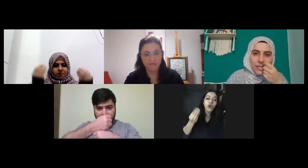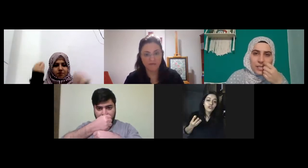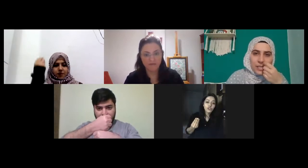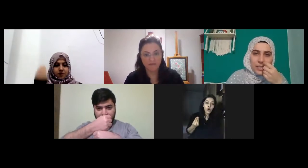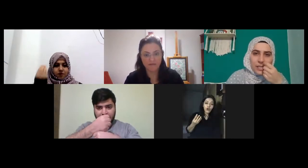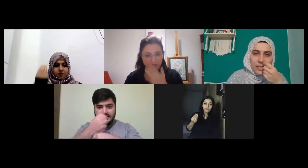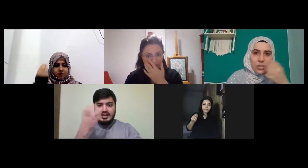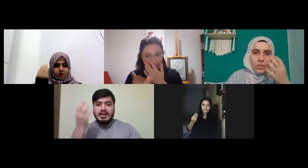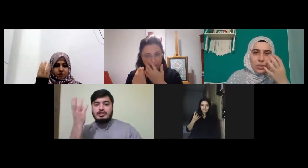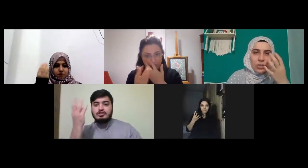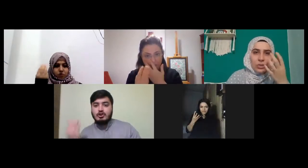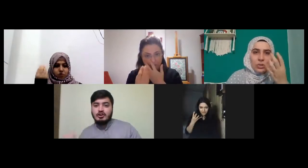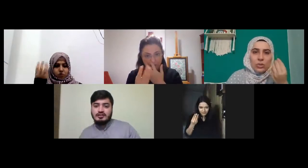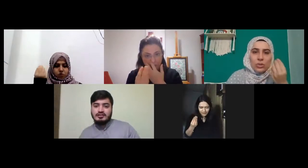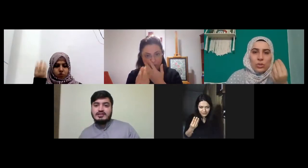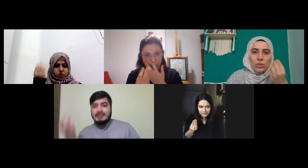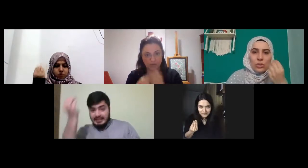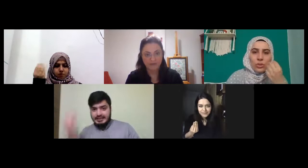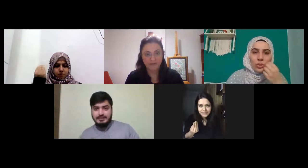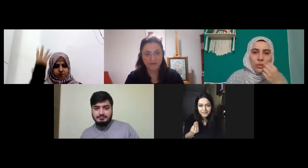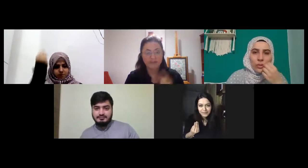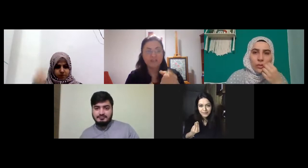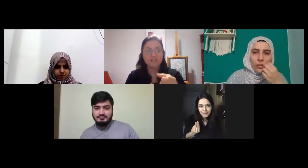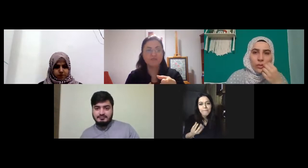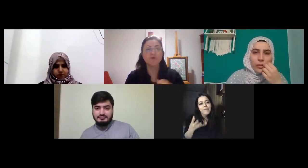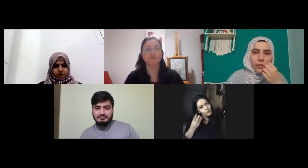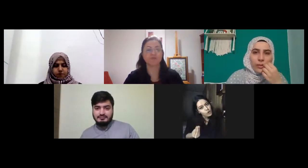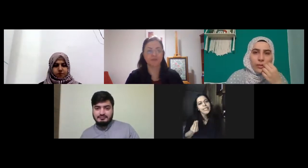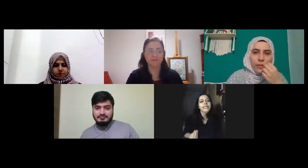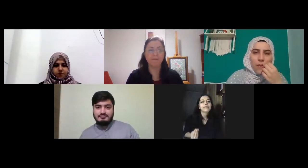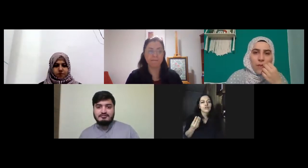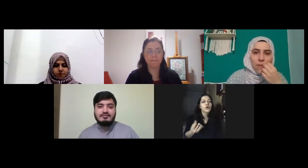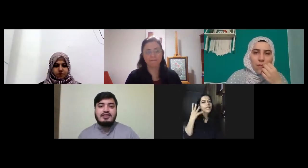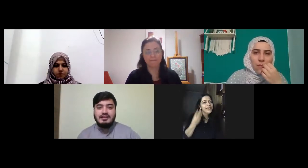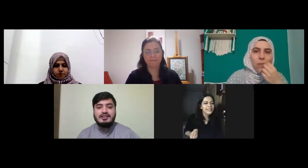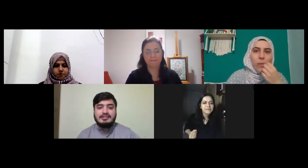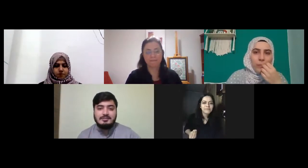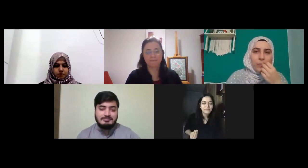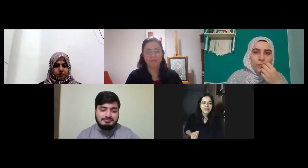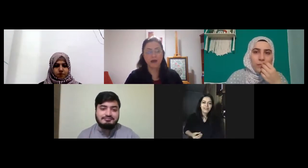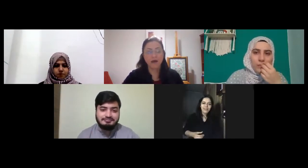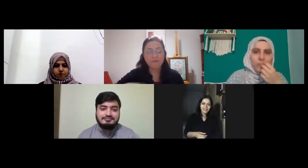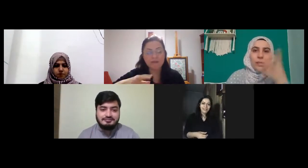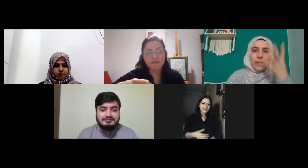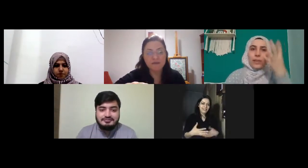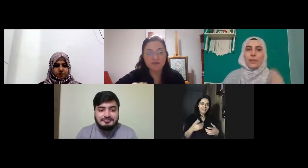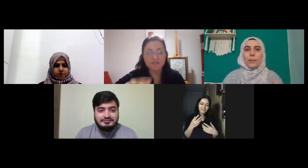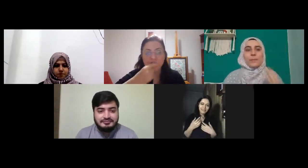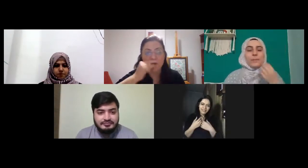çok iyiyim şimdi oldu tamam ama biraz önce your